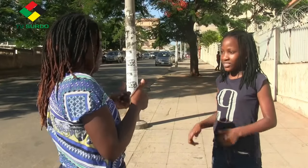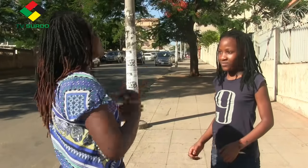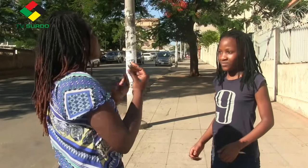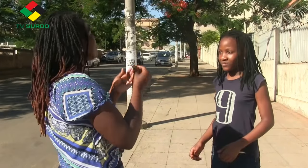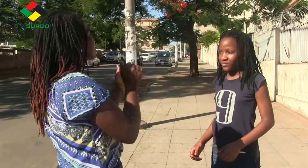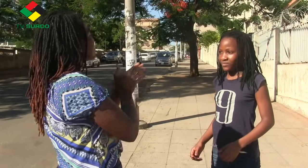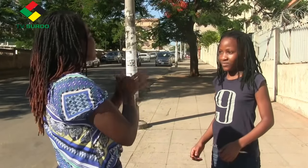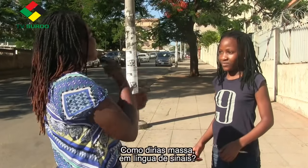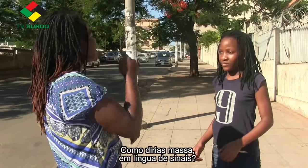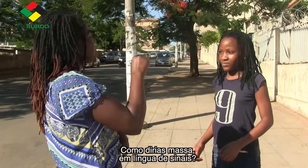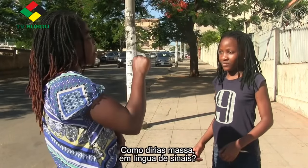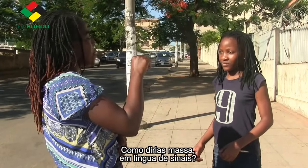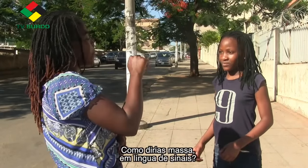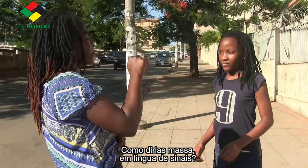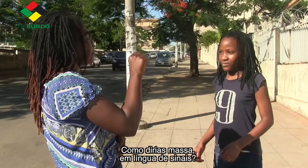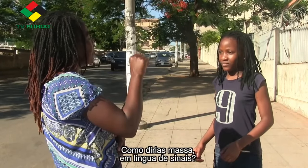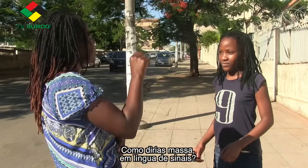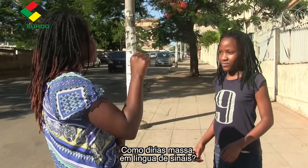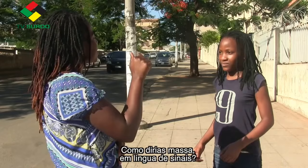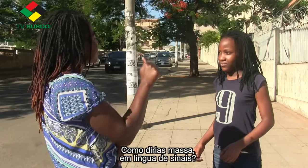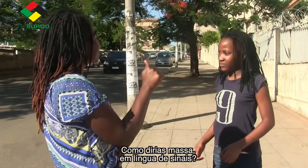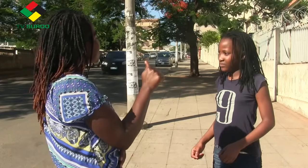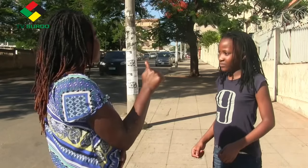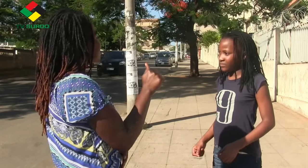Como dirias massa em língua de sinais?